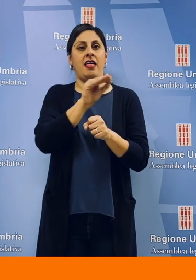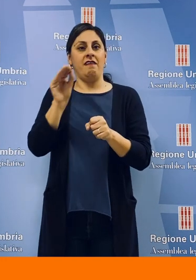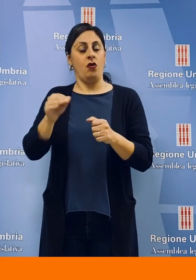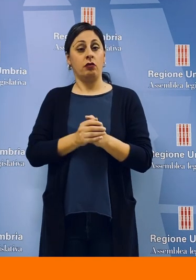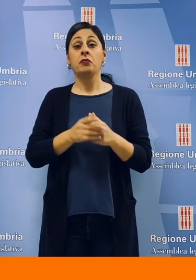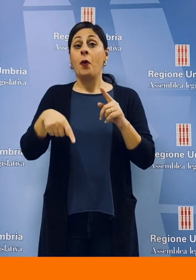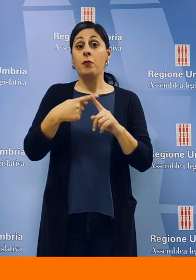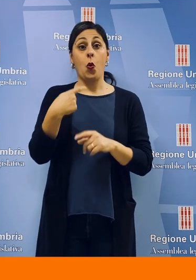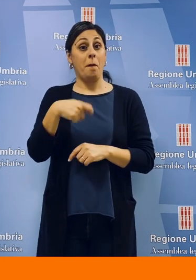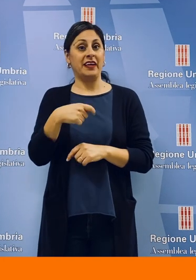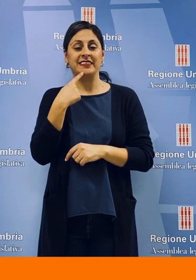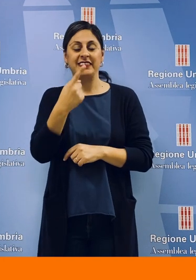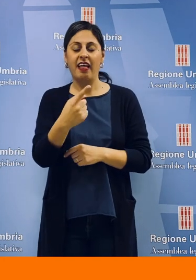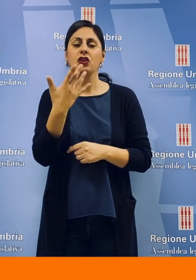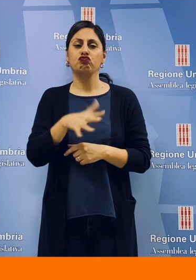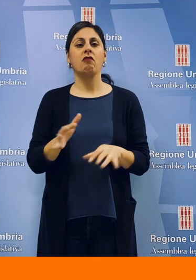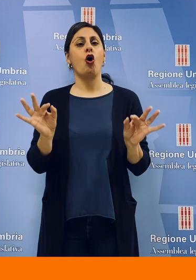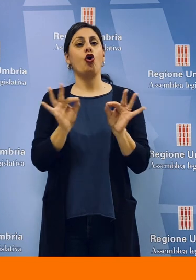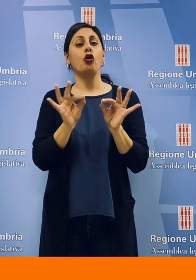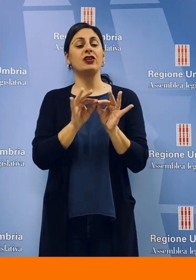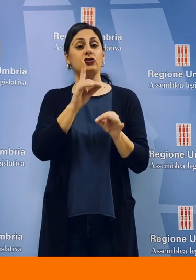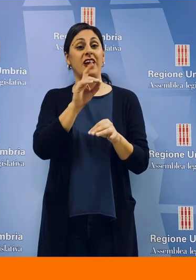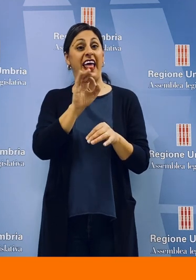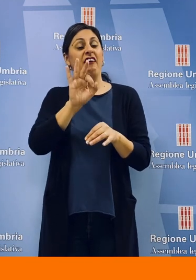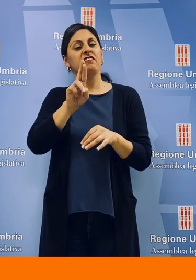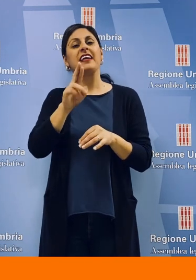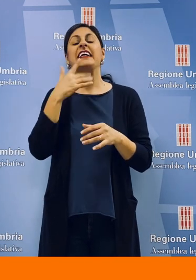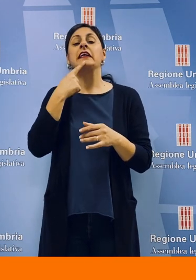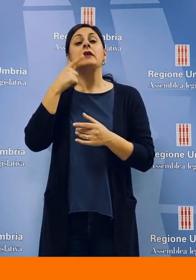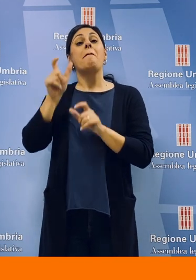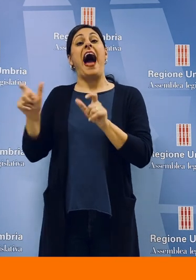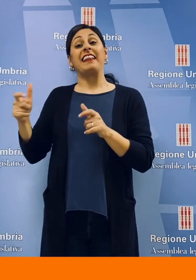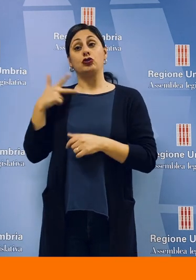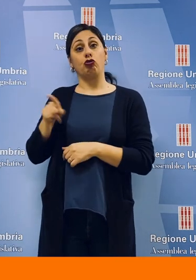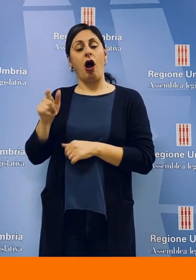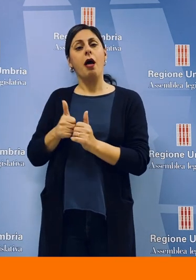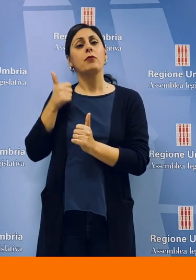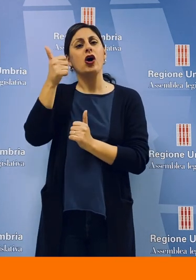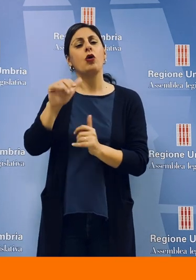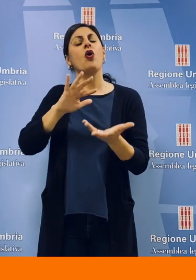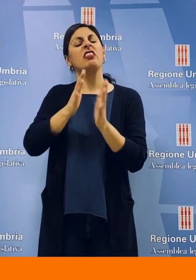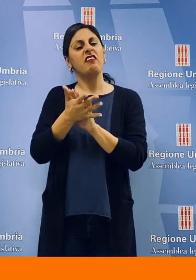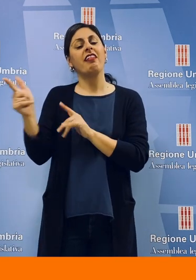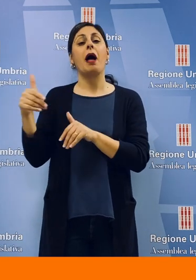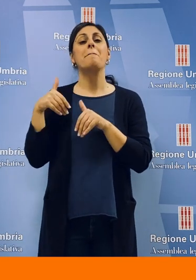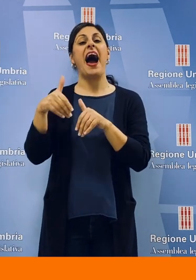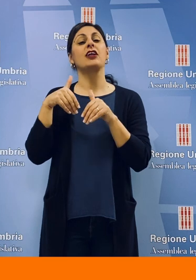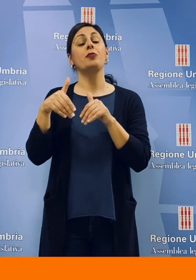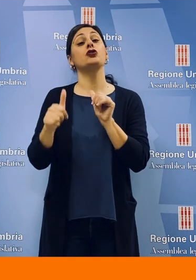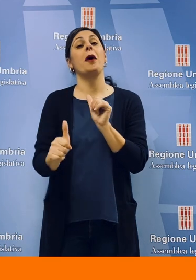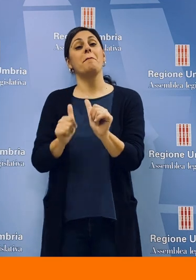serve attrarre i grandi professionisti, ha detto. Infine, la Presidente ha rivendicato la concertazione fatta sul DEF con le parti sociali, che dal